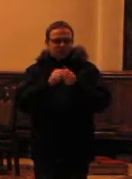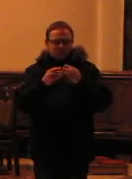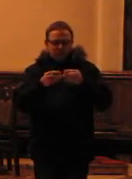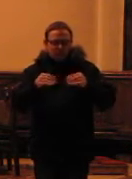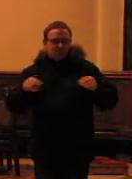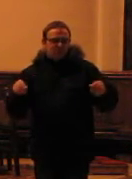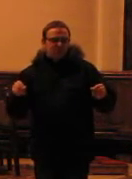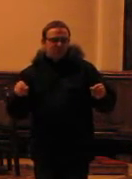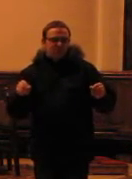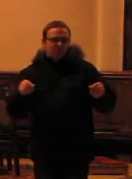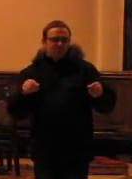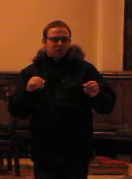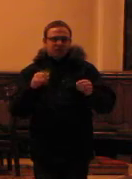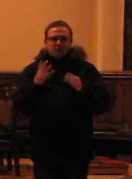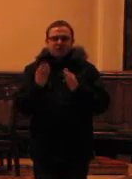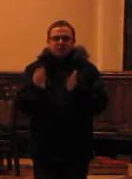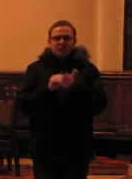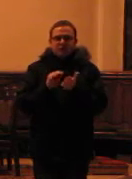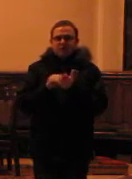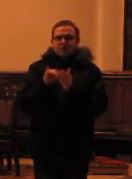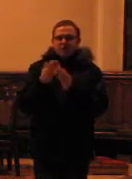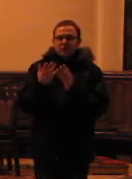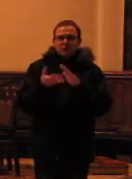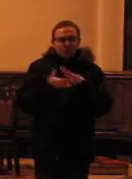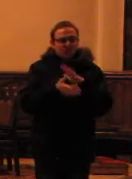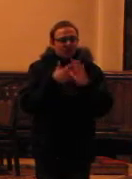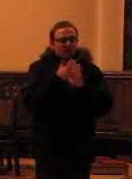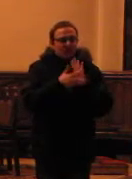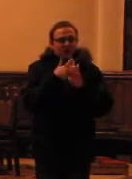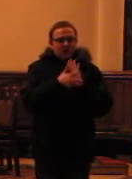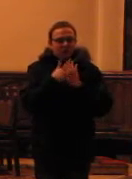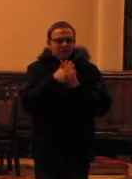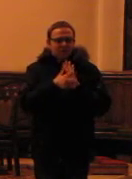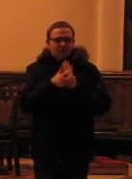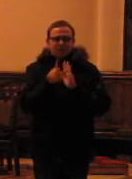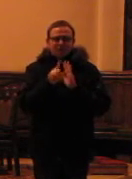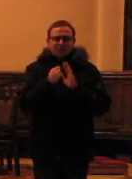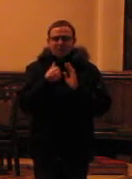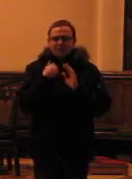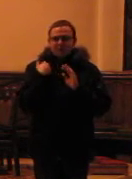usłyszenie mnie, taka, jak mam ukryta, kamerę, nie, nie, nie, ale wiecie co?